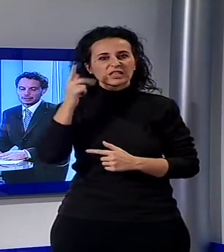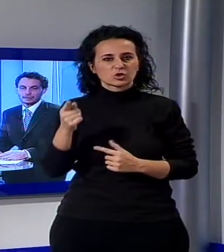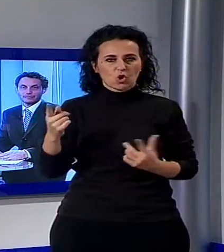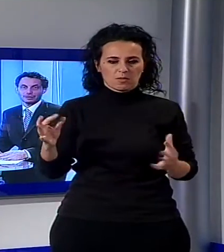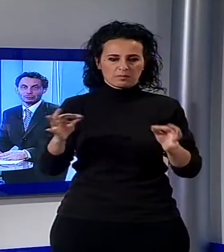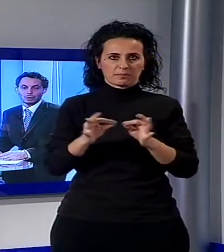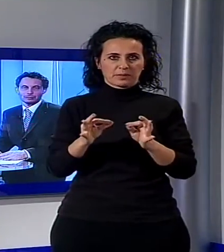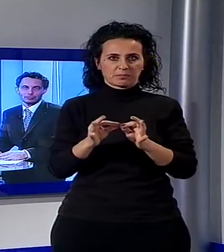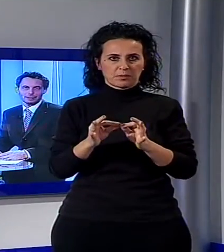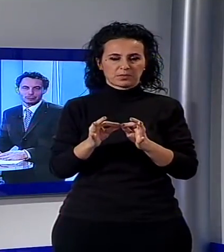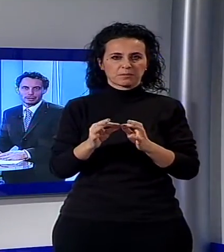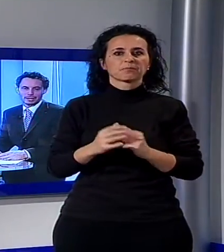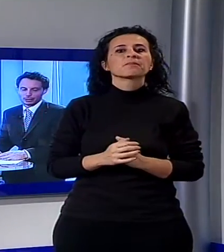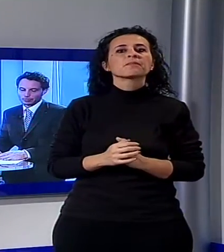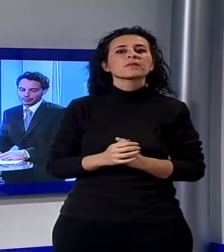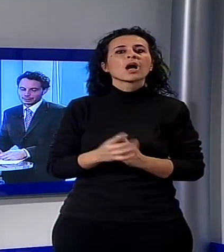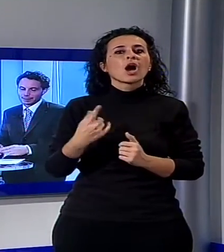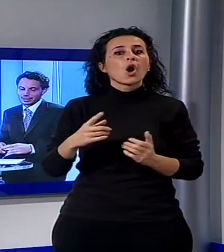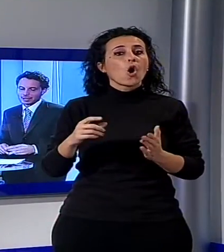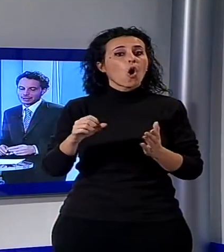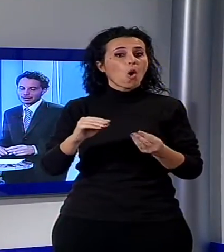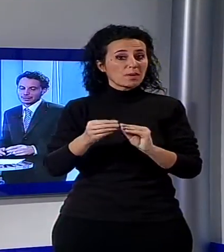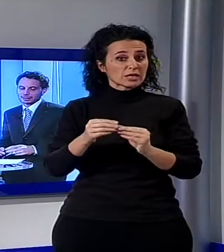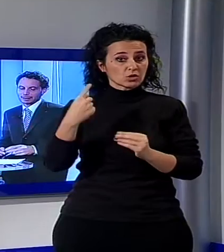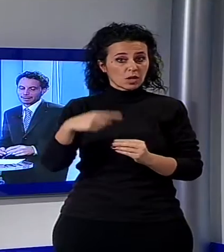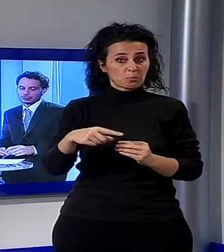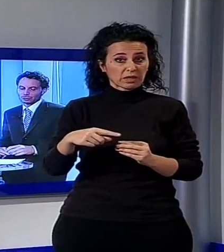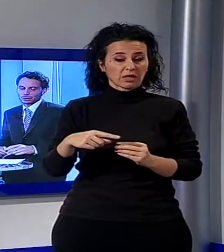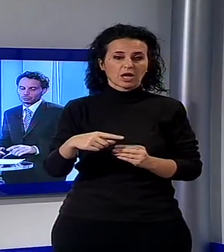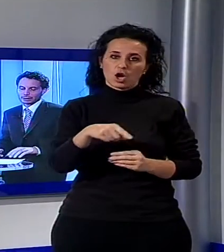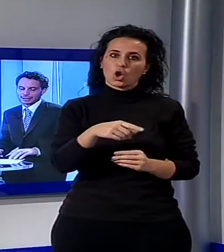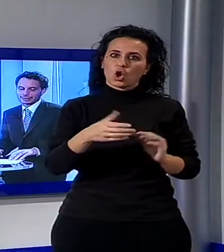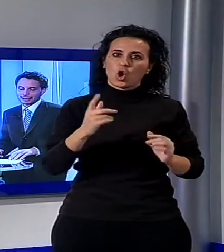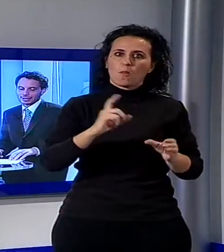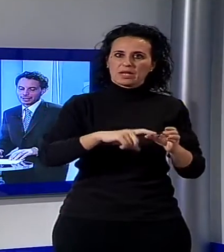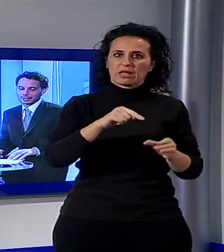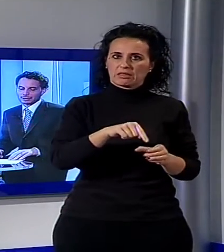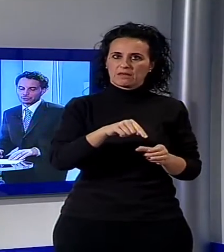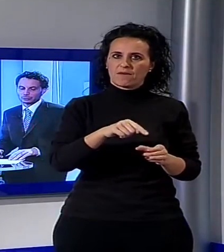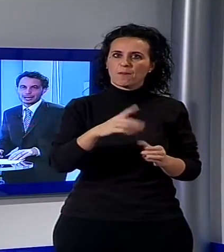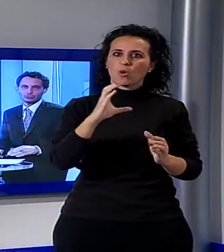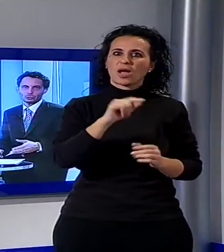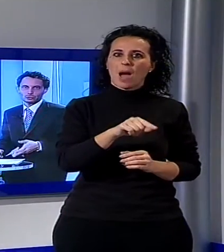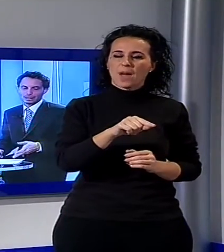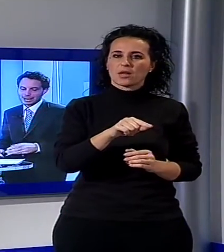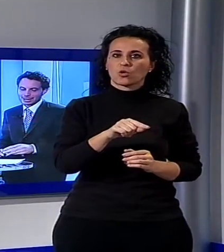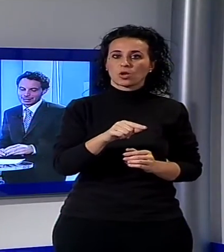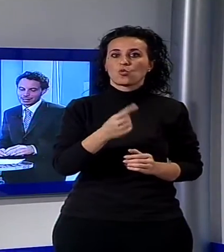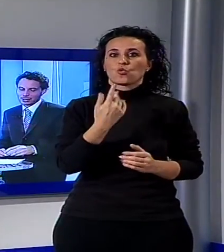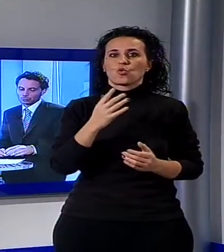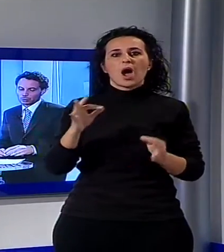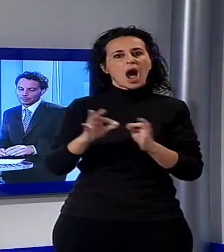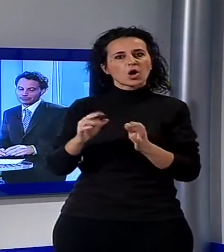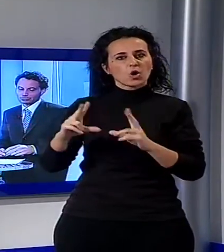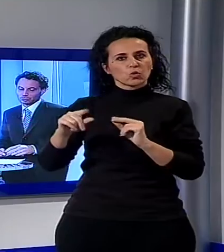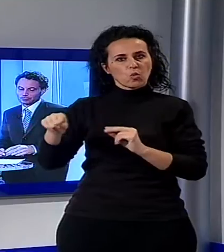di fatturato. Per la storica cooperativa di Capannori un grande risultato. Ci sarà anche